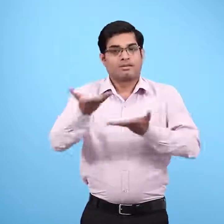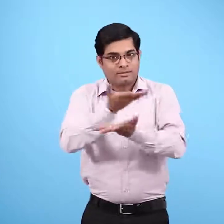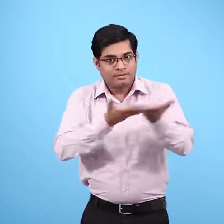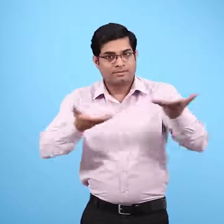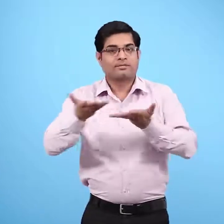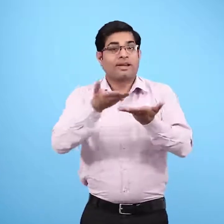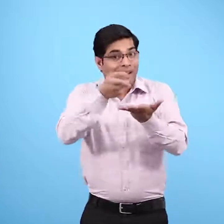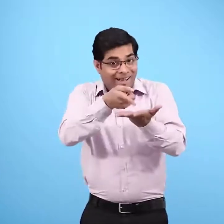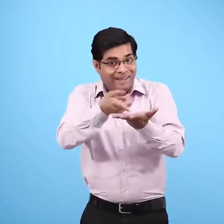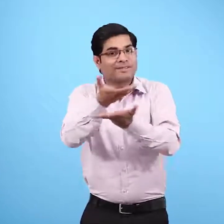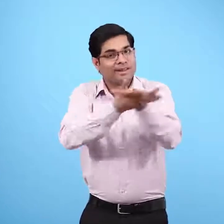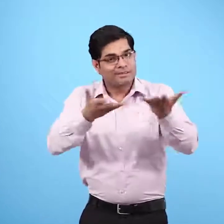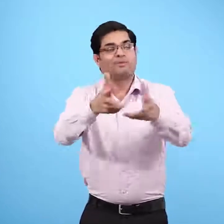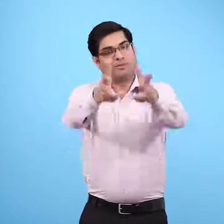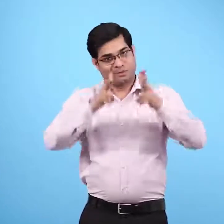बताओ और चर्चा करो